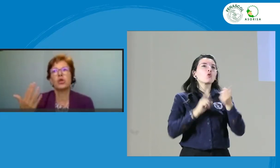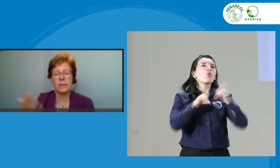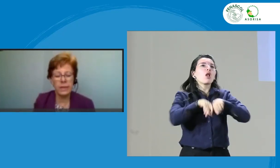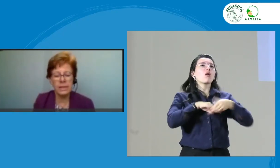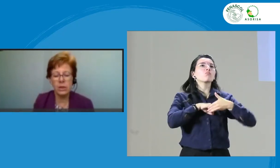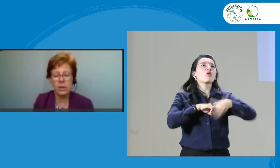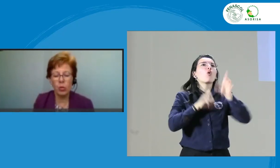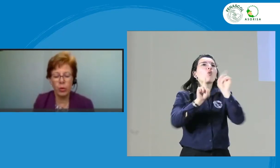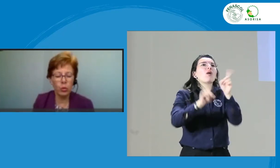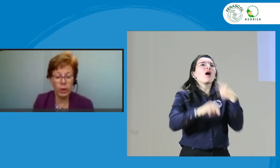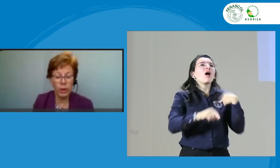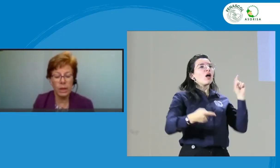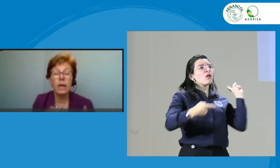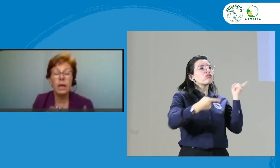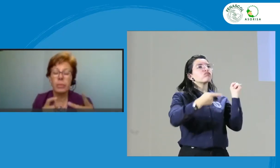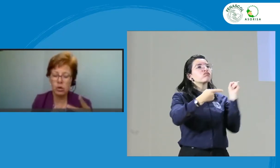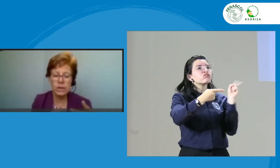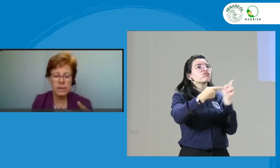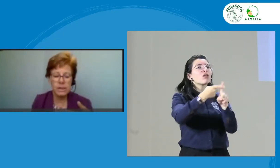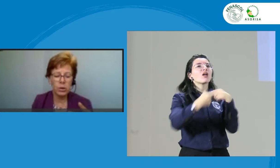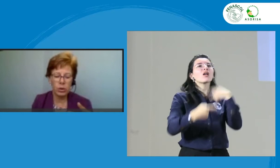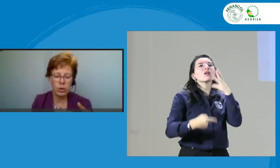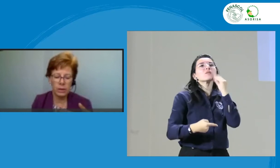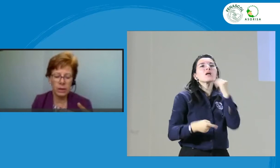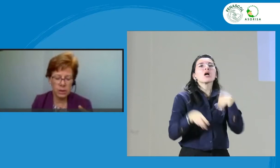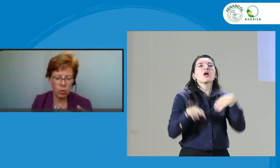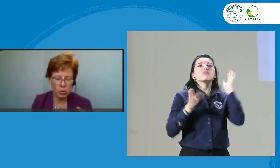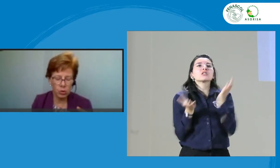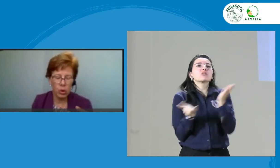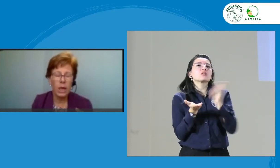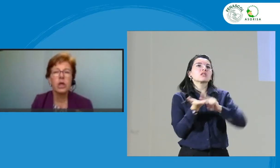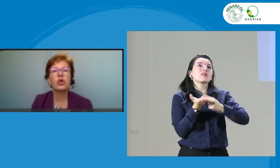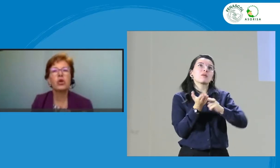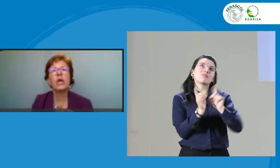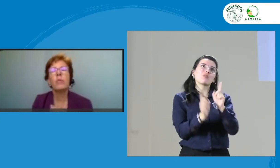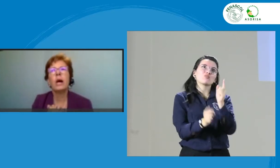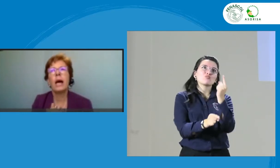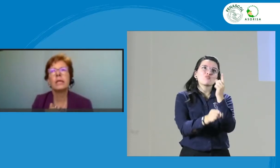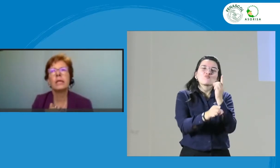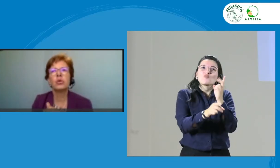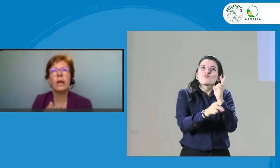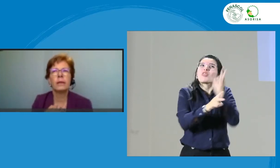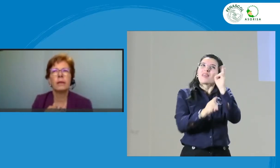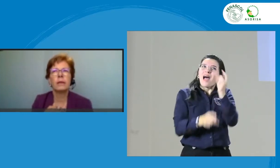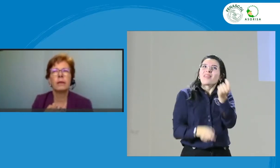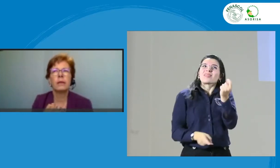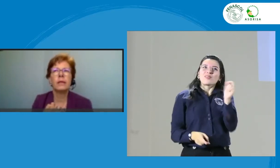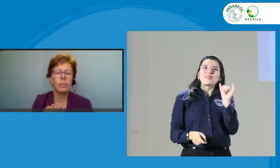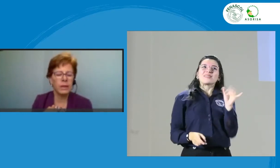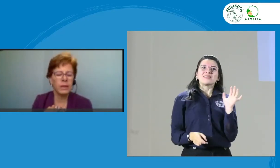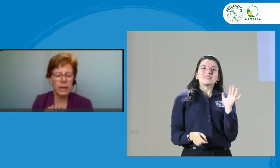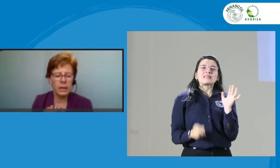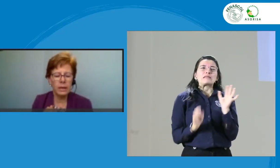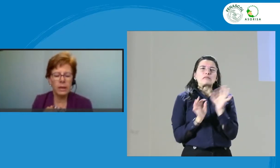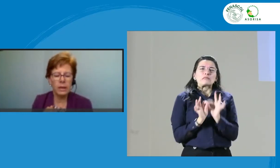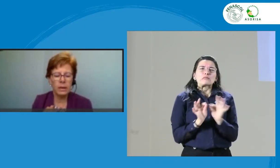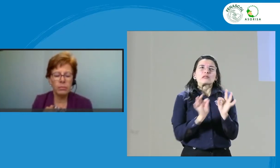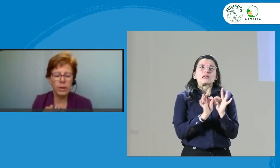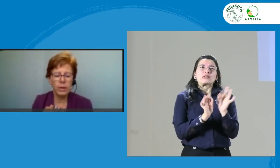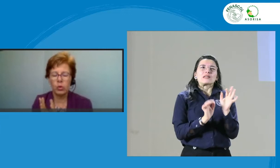experiencia esto puede ocurrir, pero sigue siendo riesgoso. Yo llamo a esto a interpretar en piloto